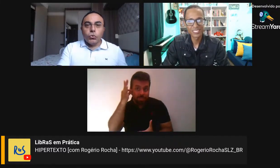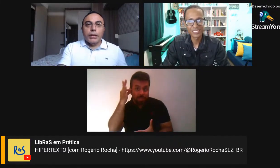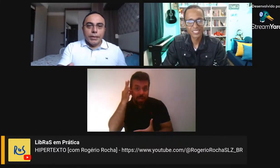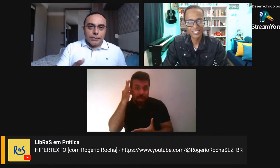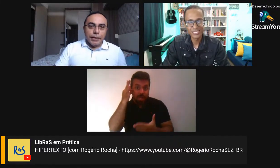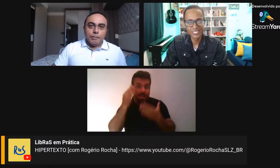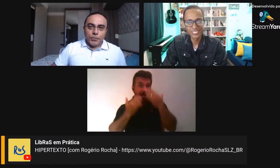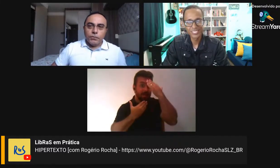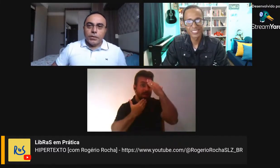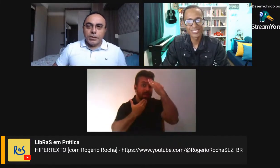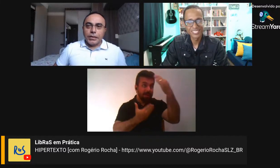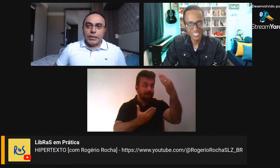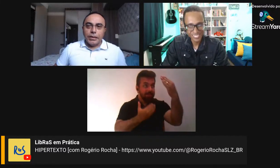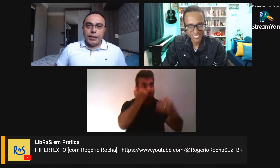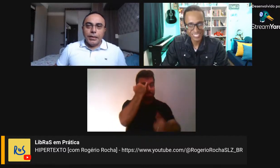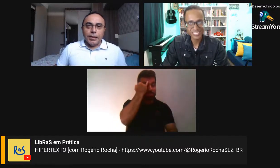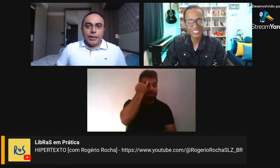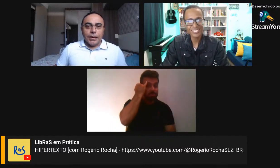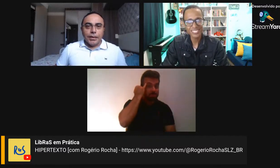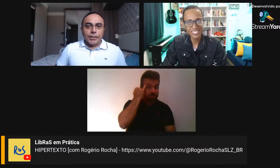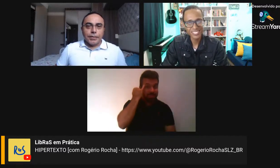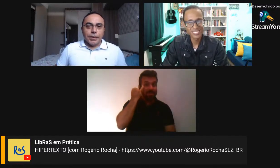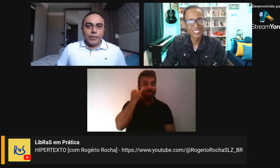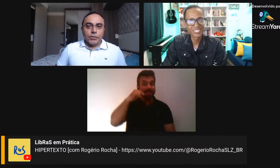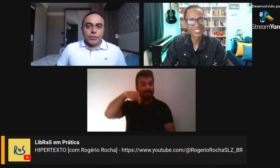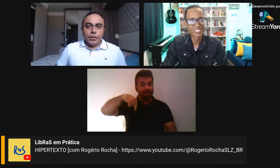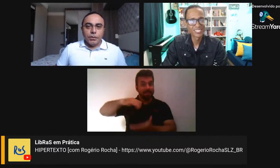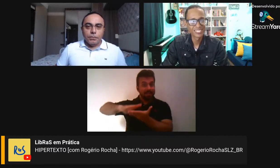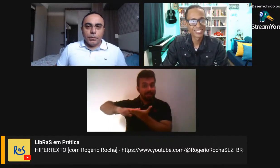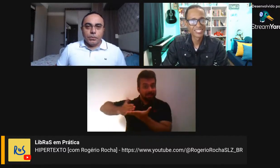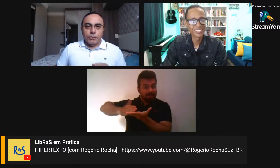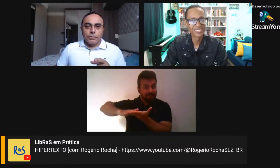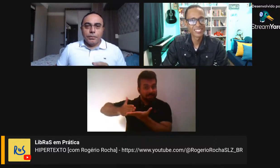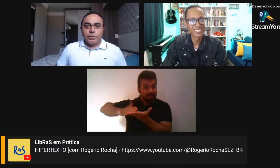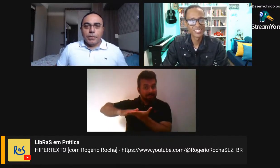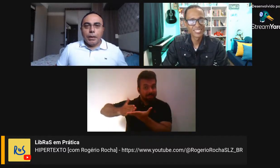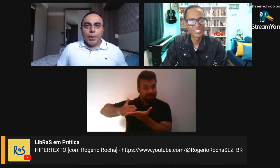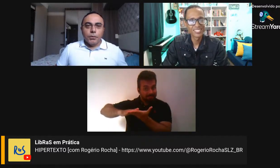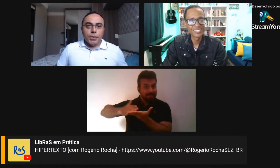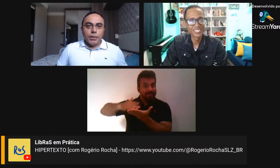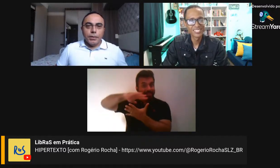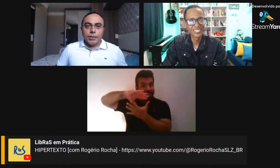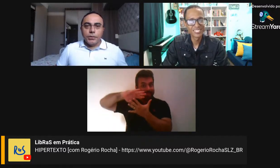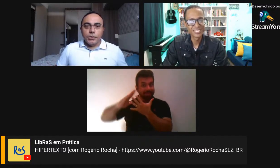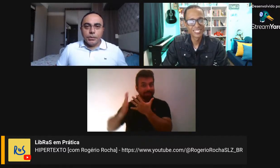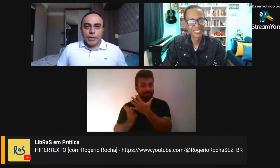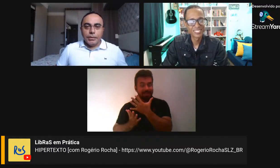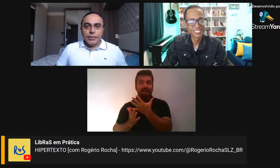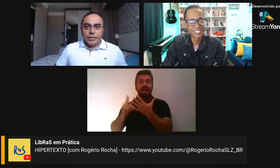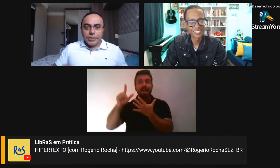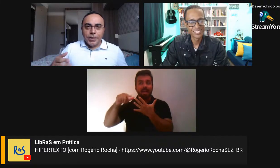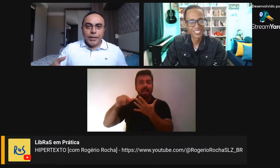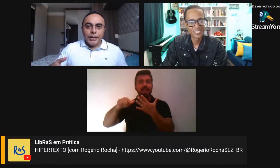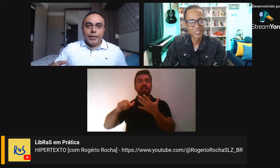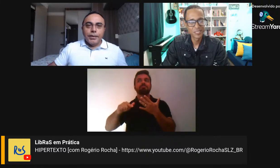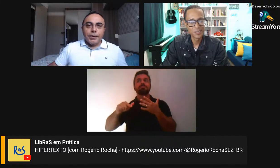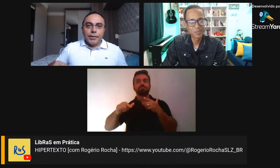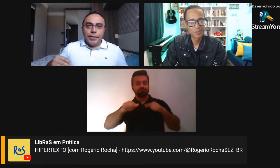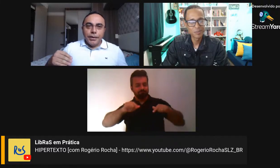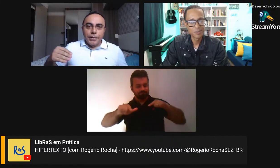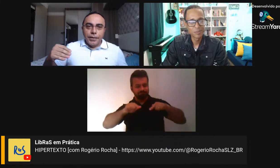ao nosso Juliano, né, que está fazendo aqui a tradução, trabalho brilhante, né, dizer